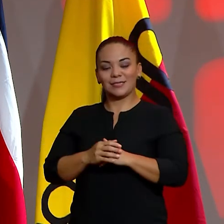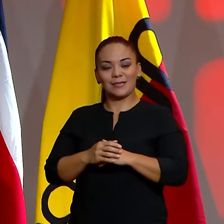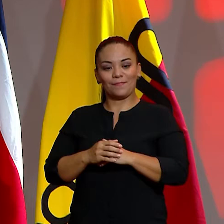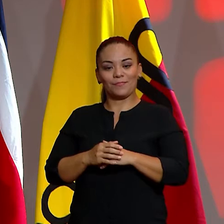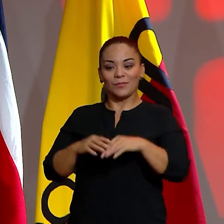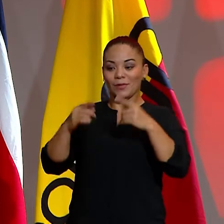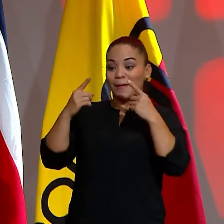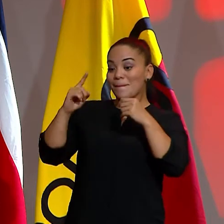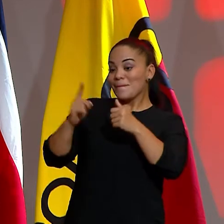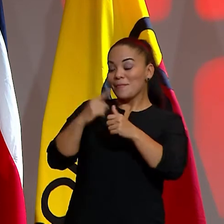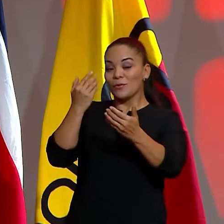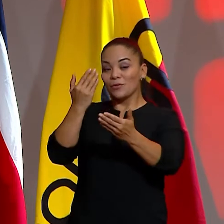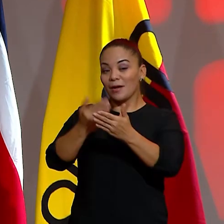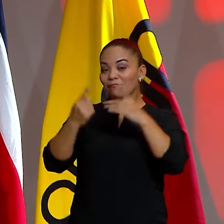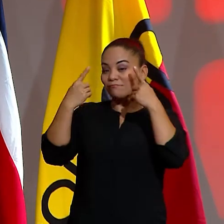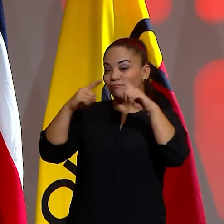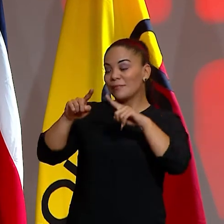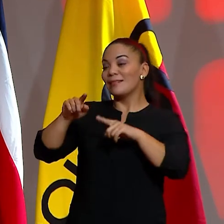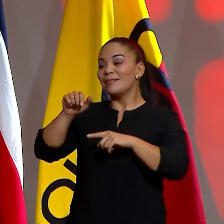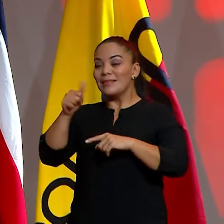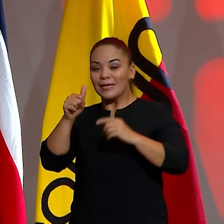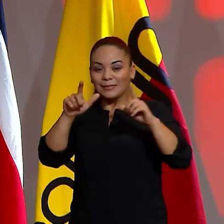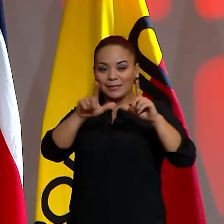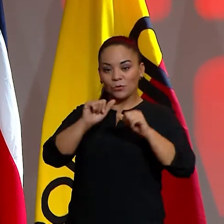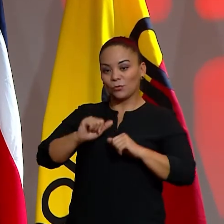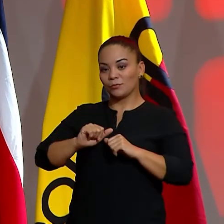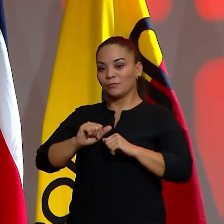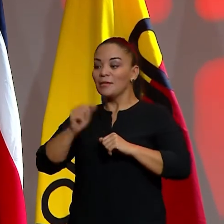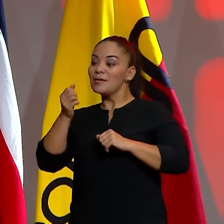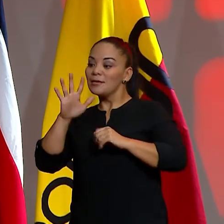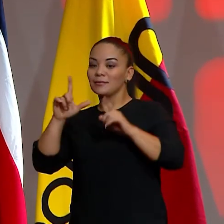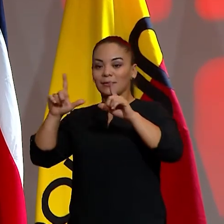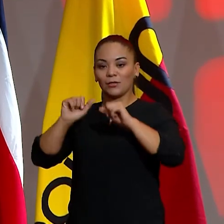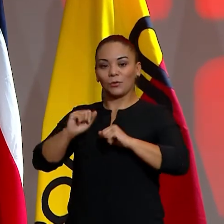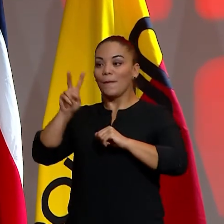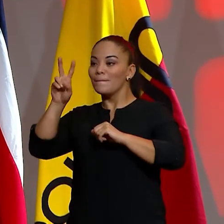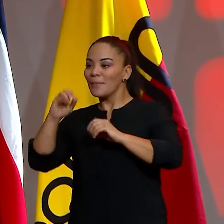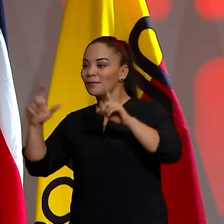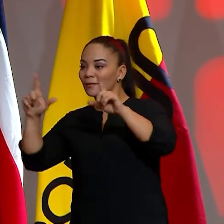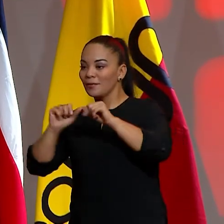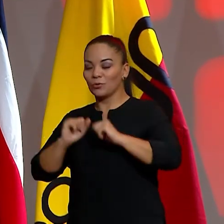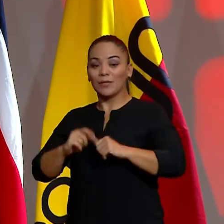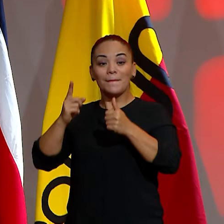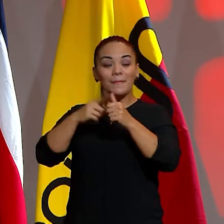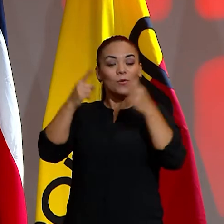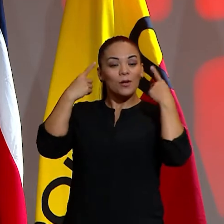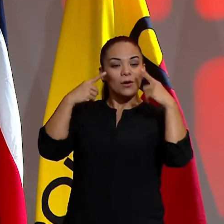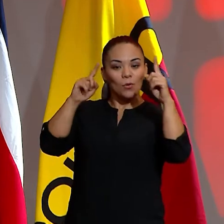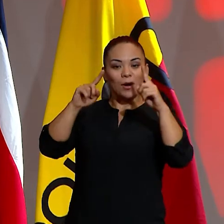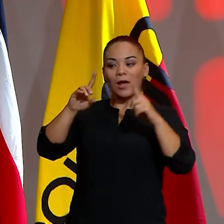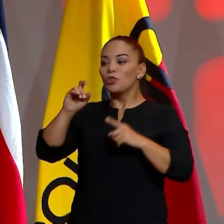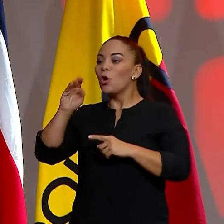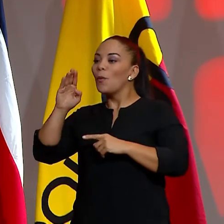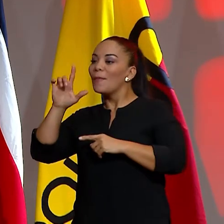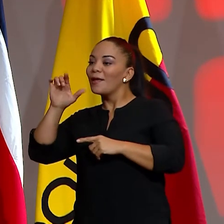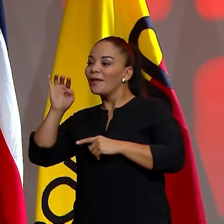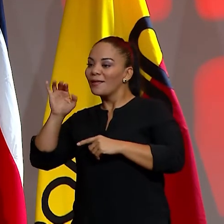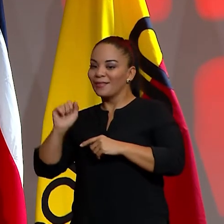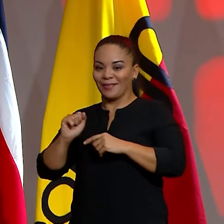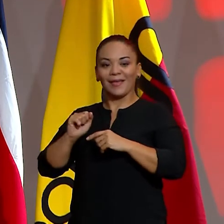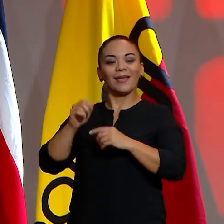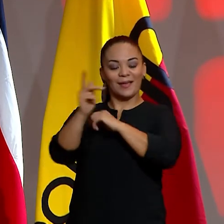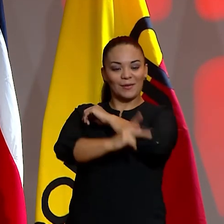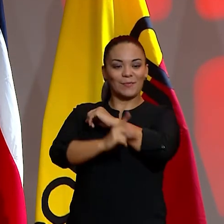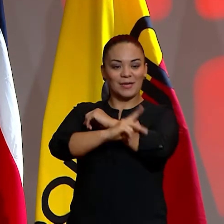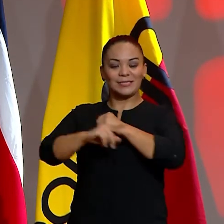10 títulos, 15 títulos, 20 títulos. El primer club que logra un doblete en el país, el torneo de